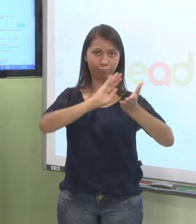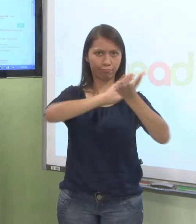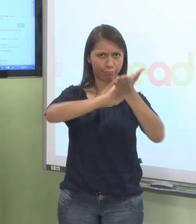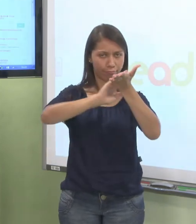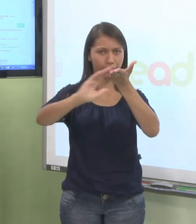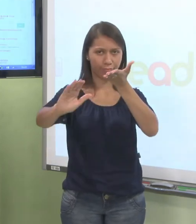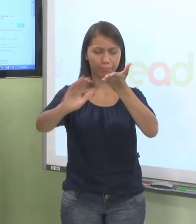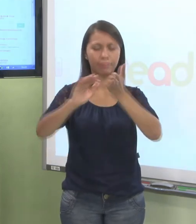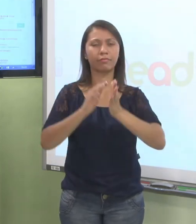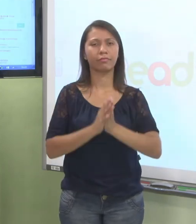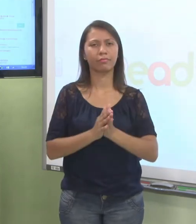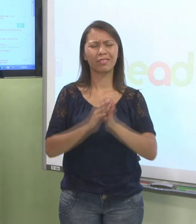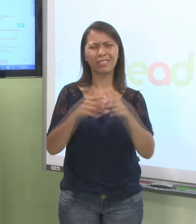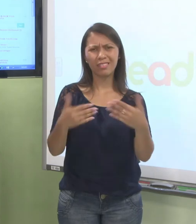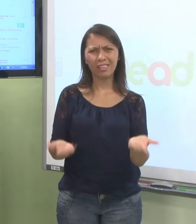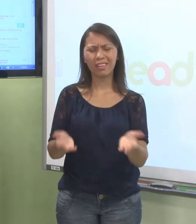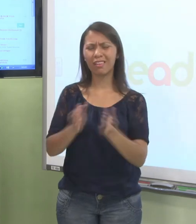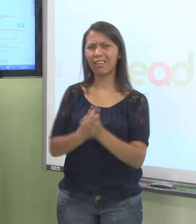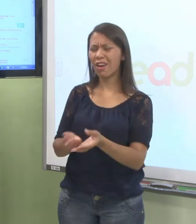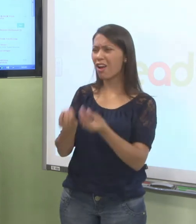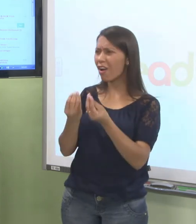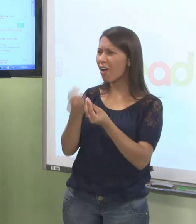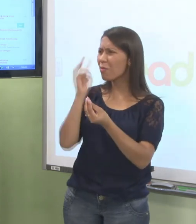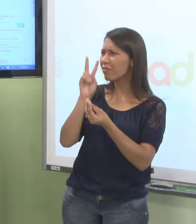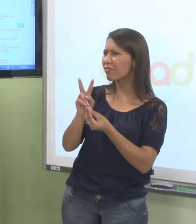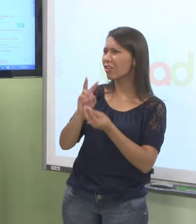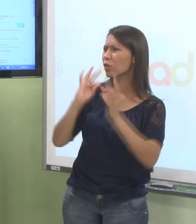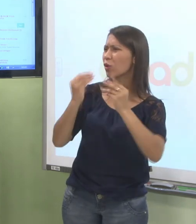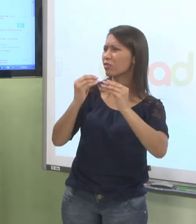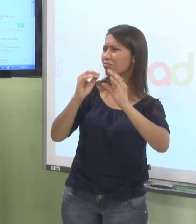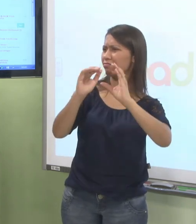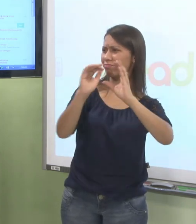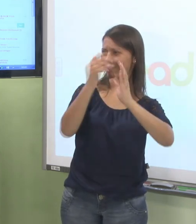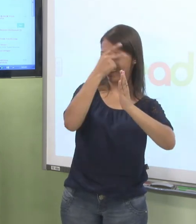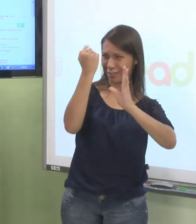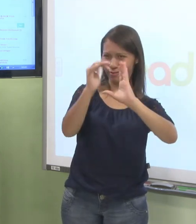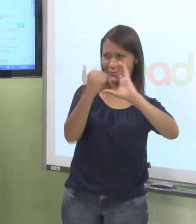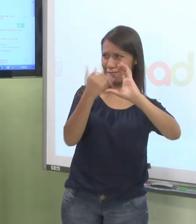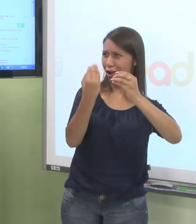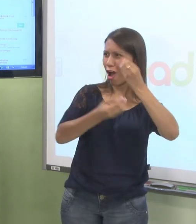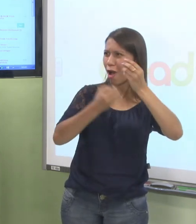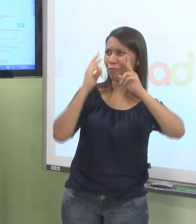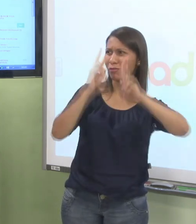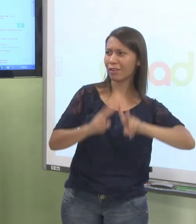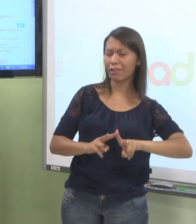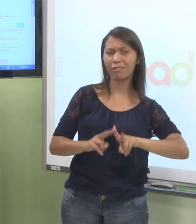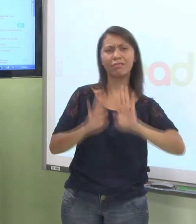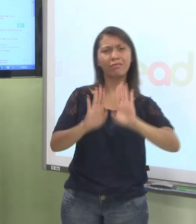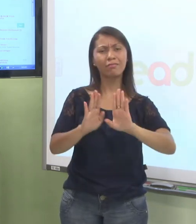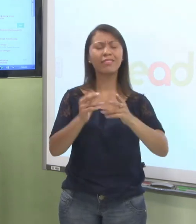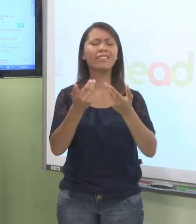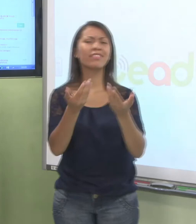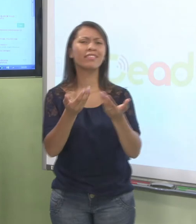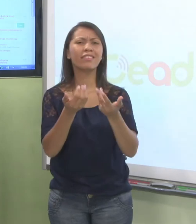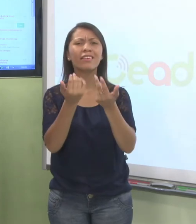Ah, mas Pablo, como é que eu faço para ver todas as mensagens que eu tenho? Aqui é parecido com a rede social que a gente utiliza, né?